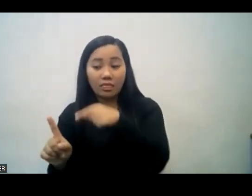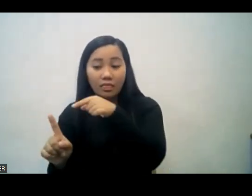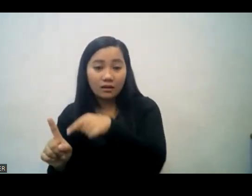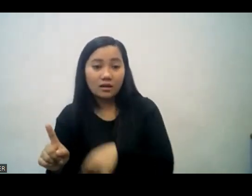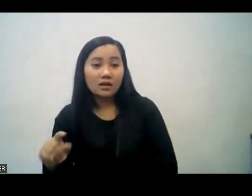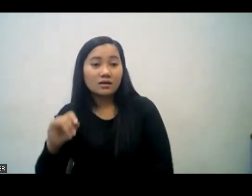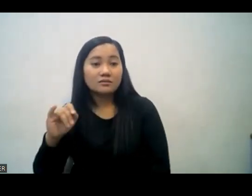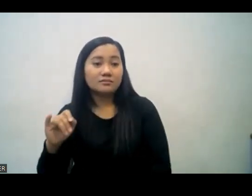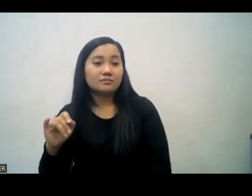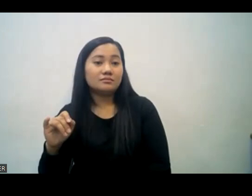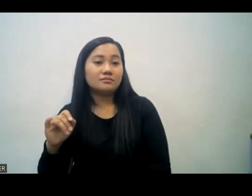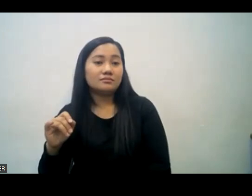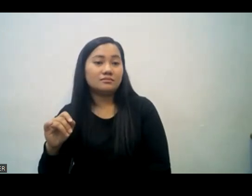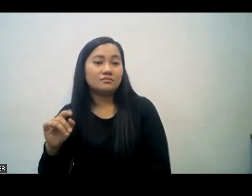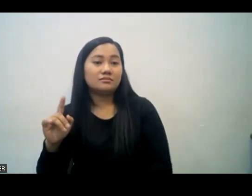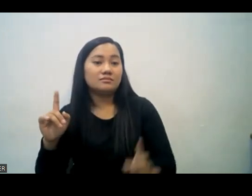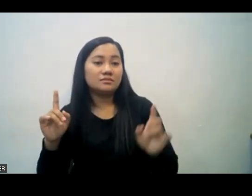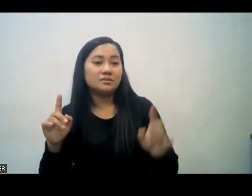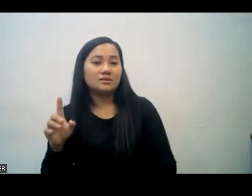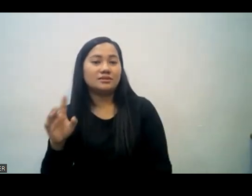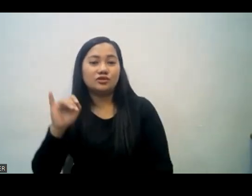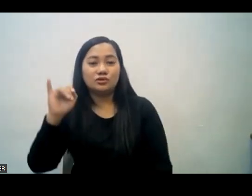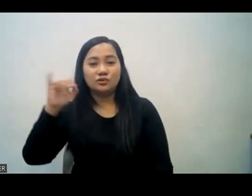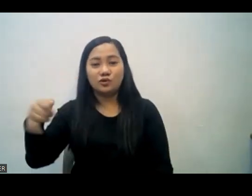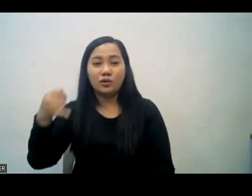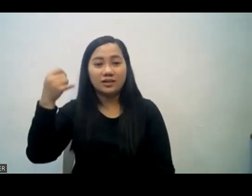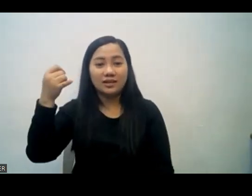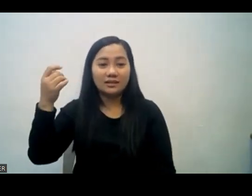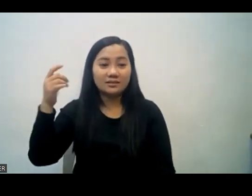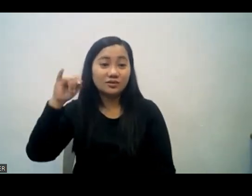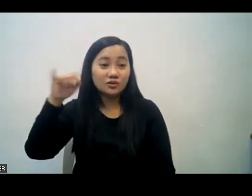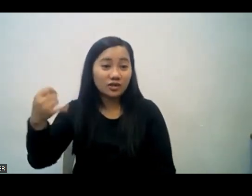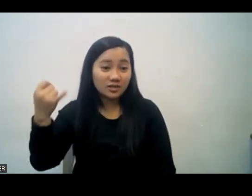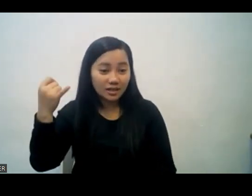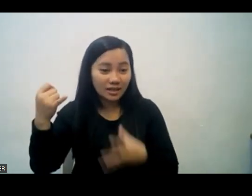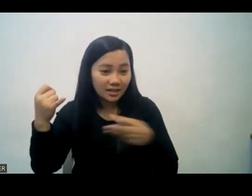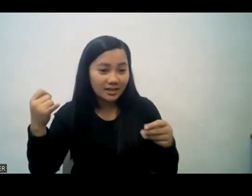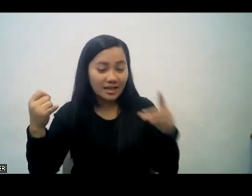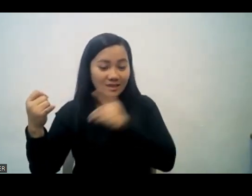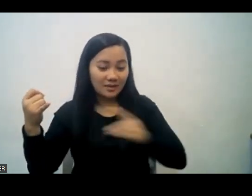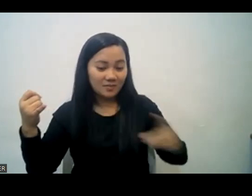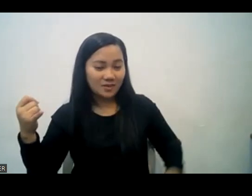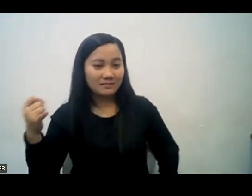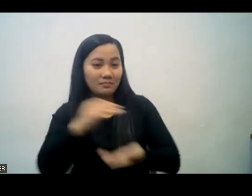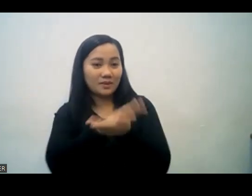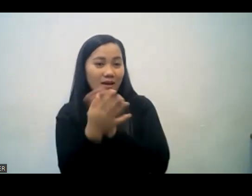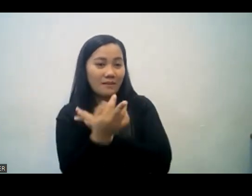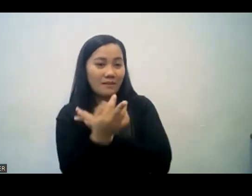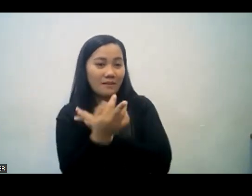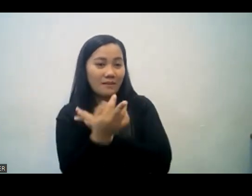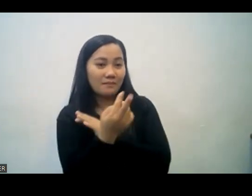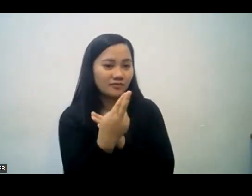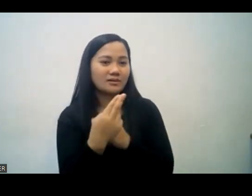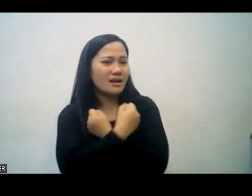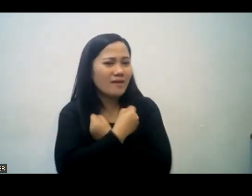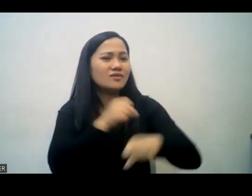kaya si Jonathan wala po siyang pakialam sa edad because David was anointed by God that's why he